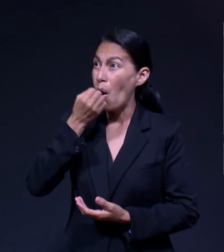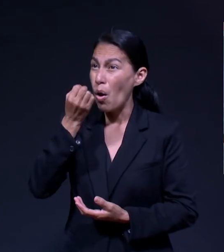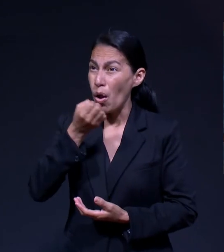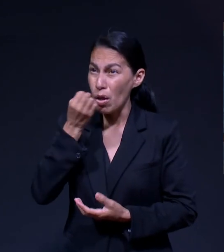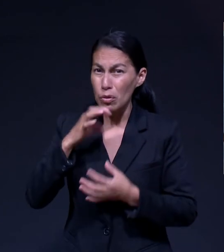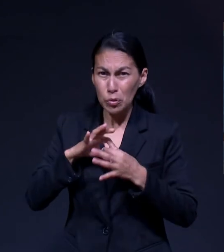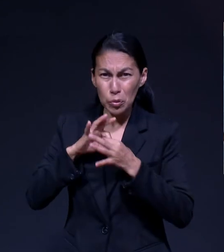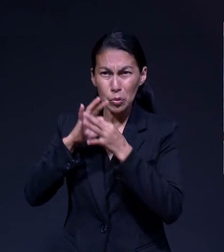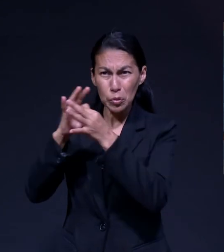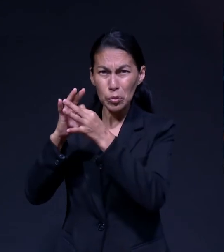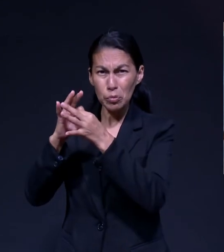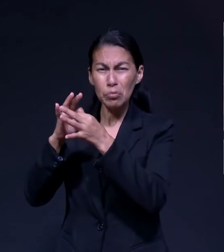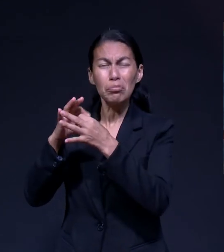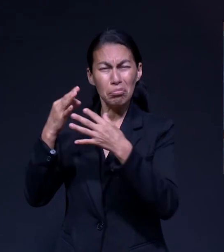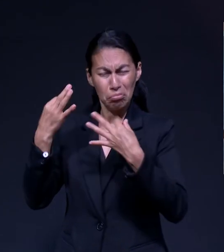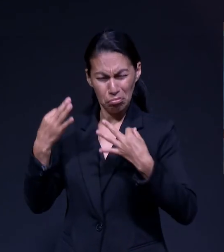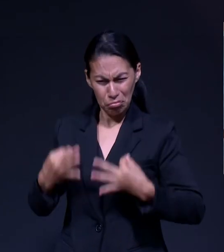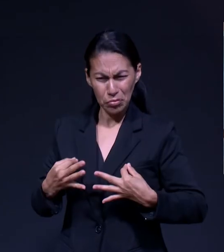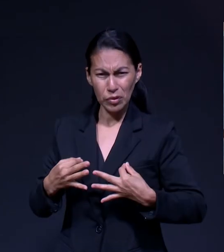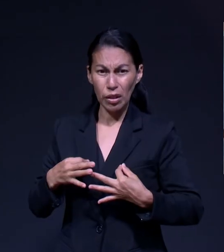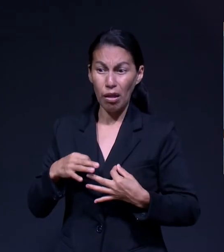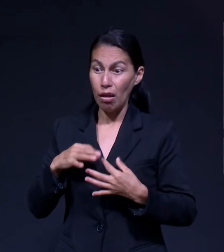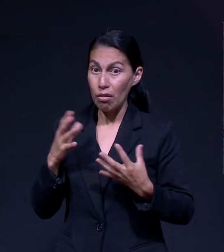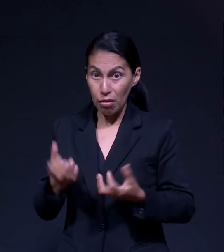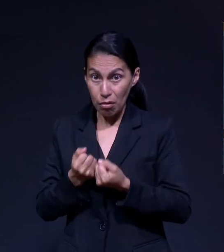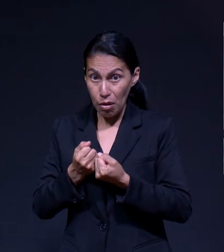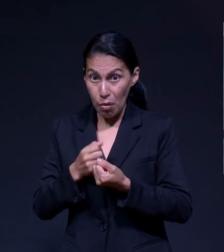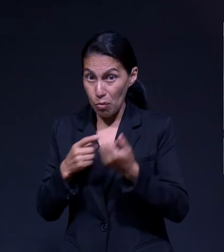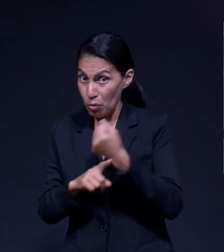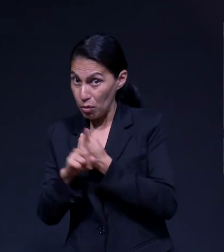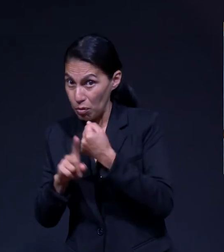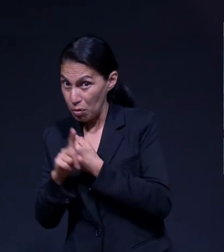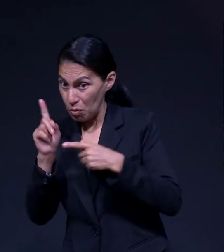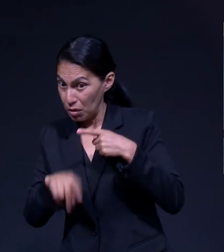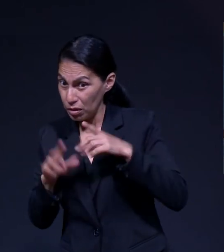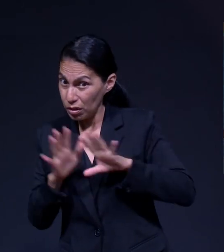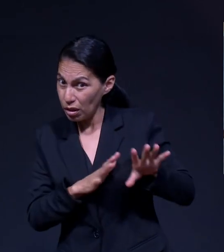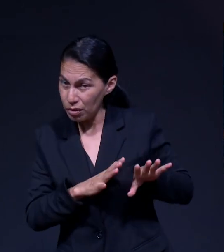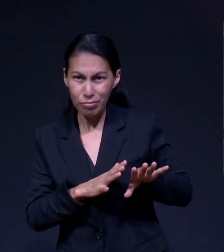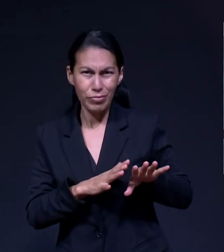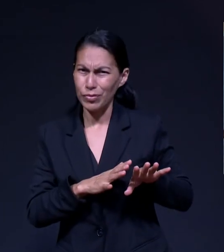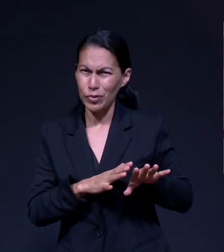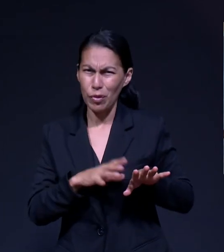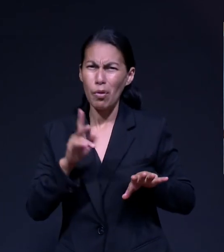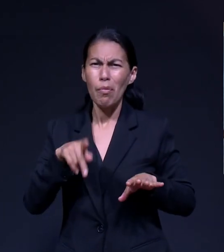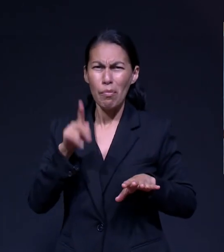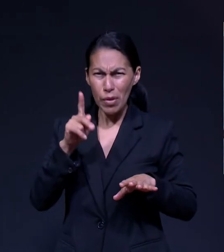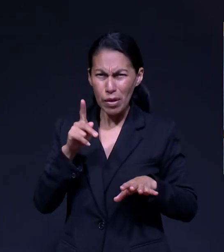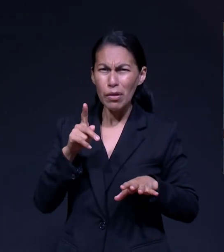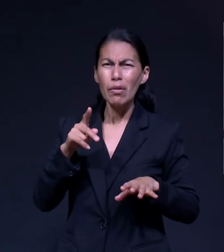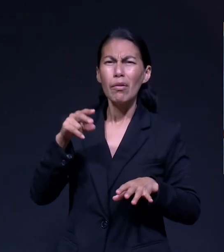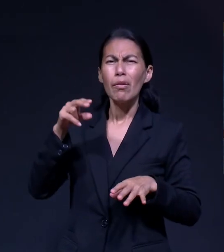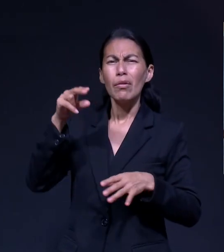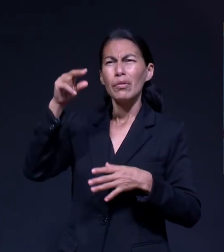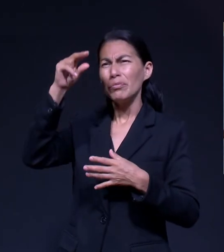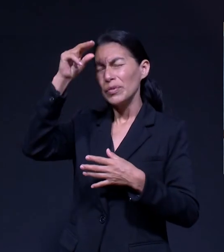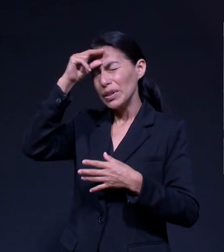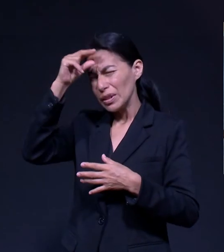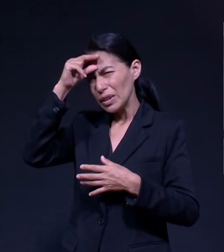fuerza y la sabiduría para enfrentarlo Es importante orar, no importa tu denominación religiosa